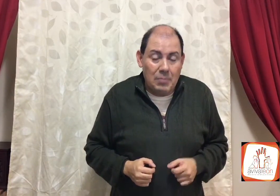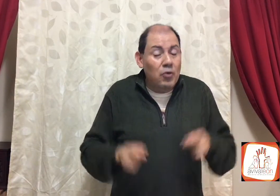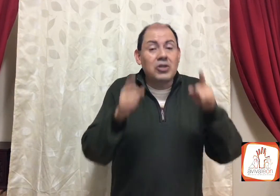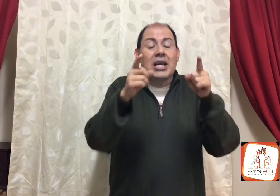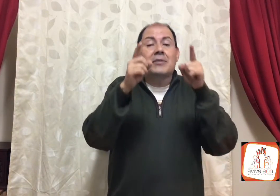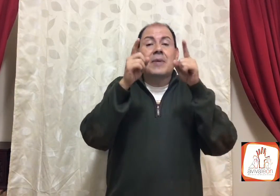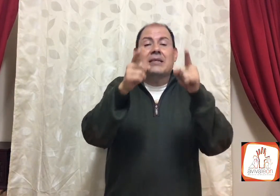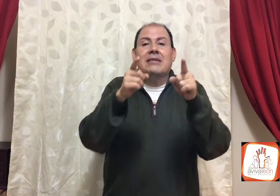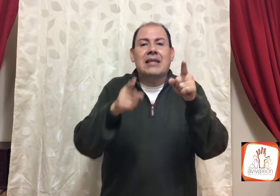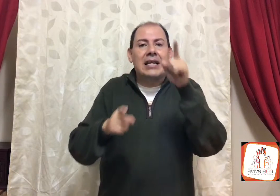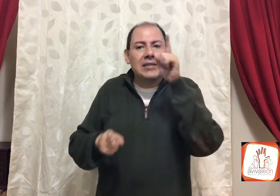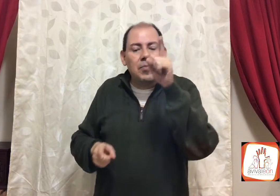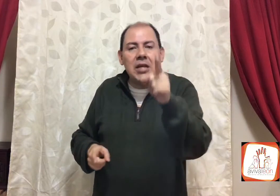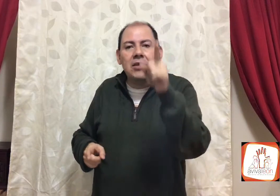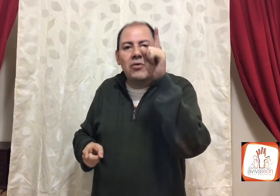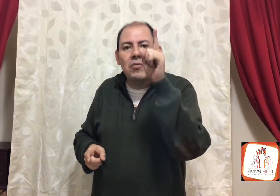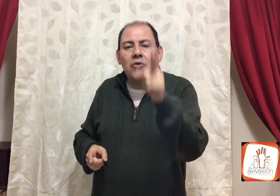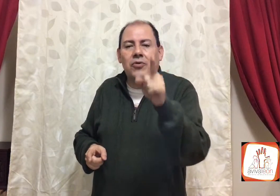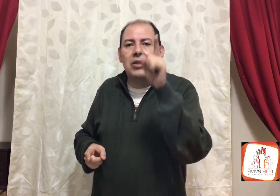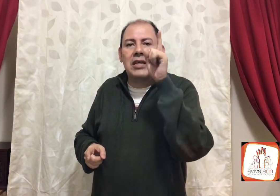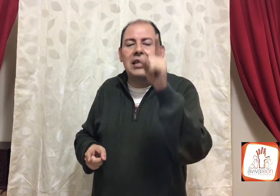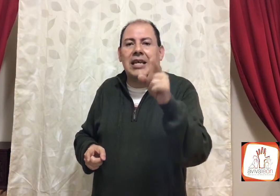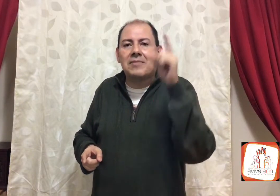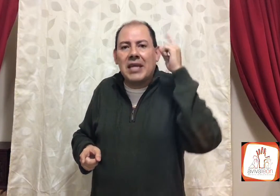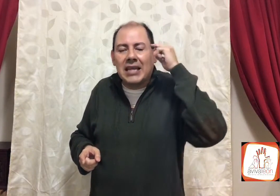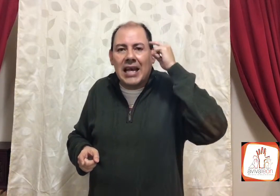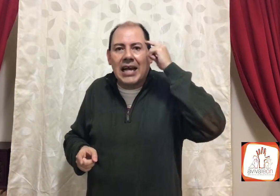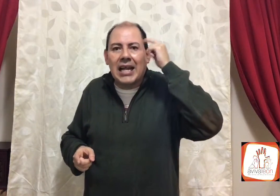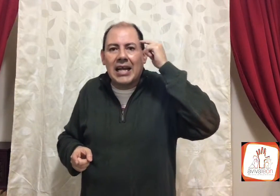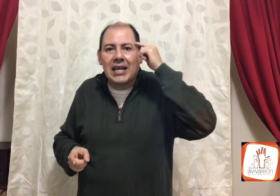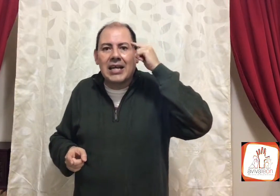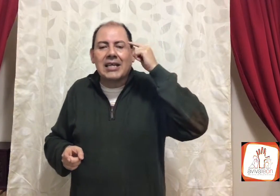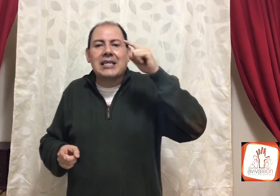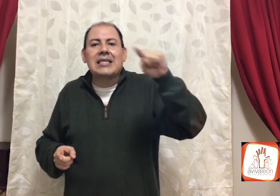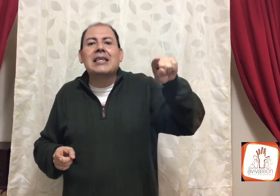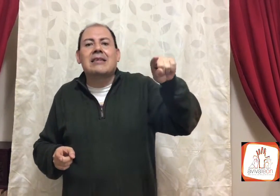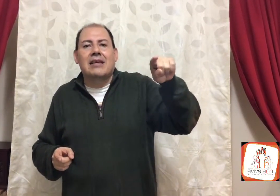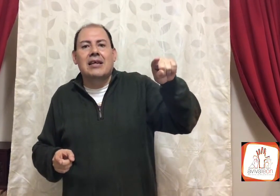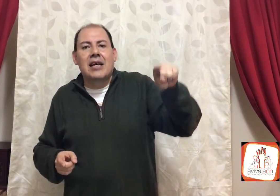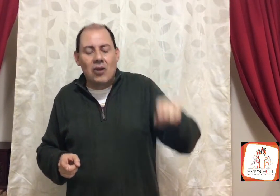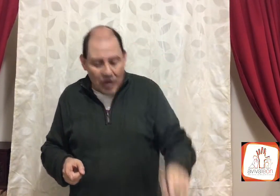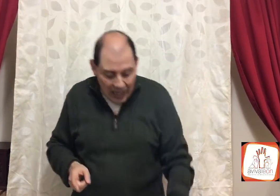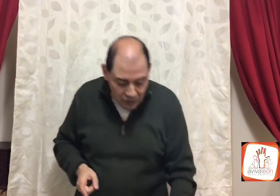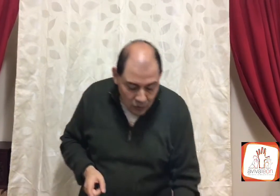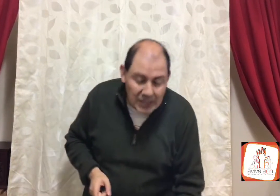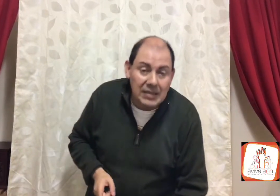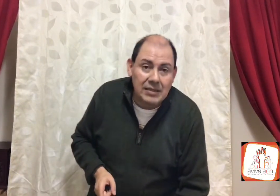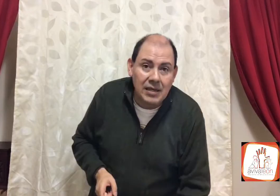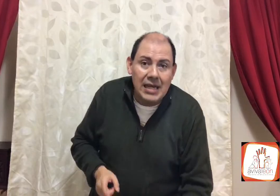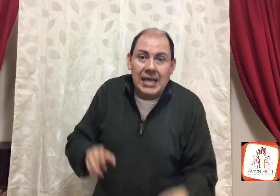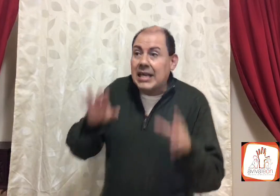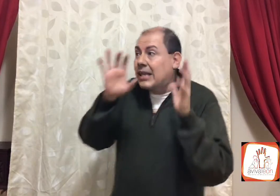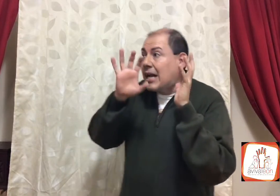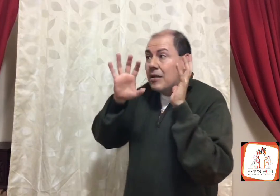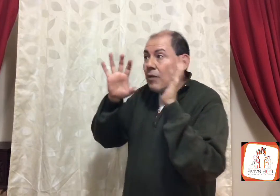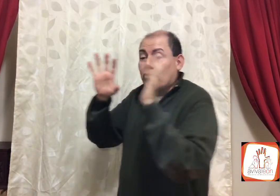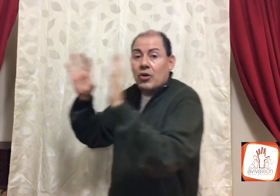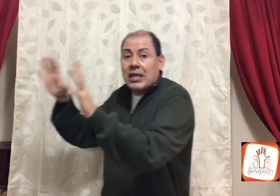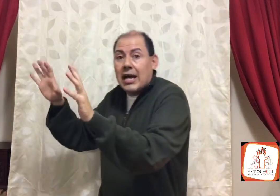muchas veces el espíritu inmundo, y Satanás viene a querer decirte lo que los jueces, quita la autoridad,